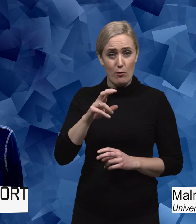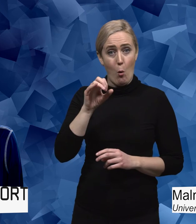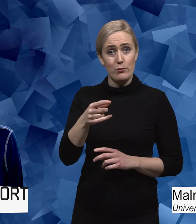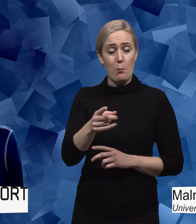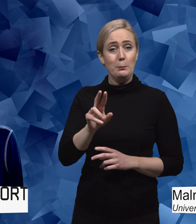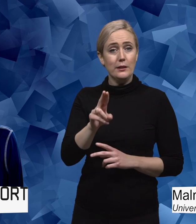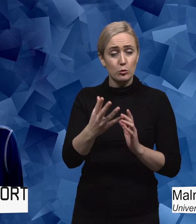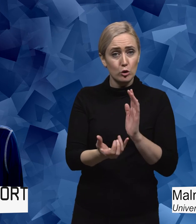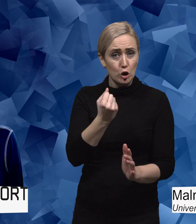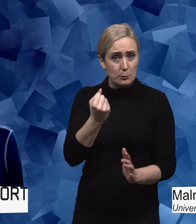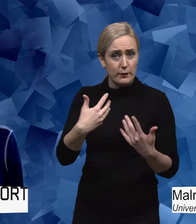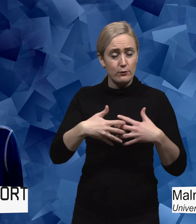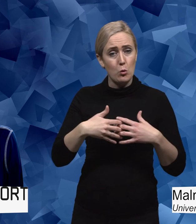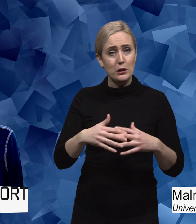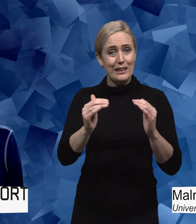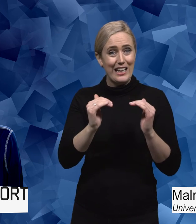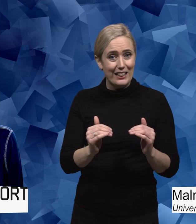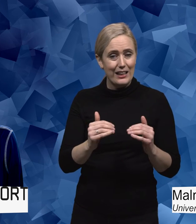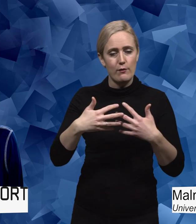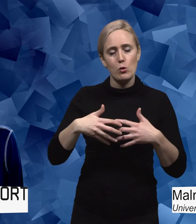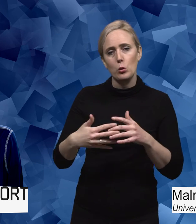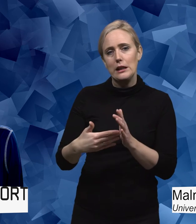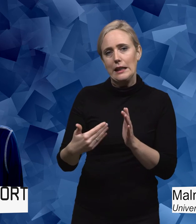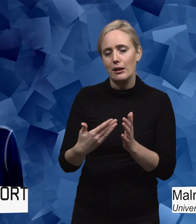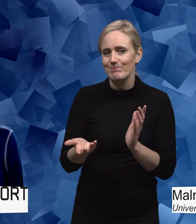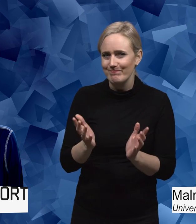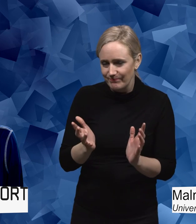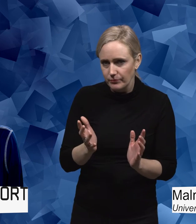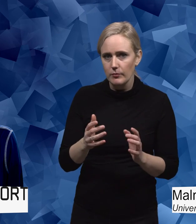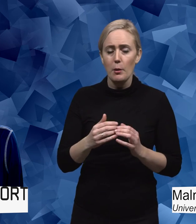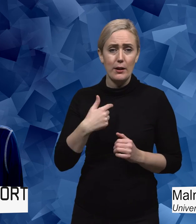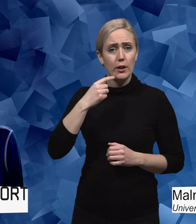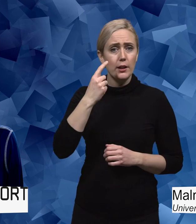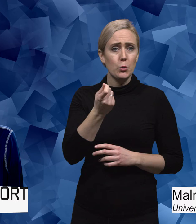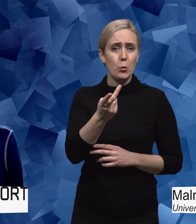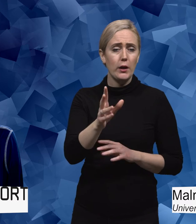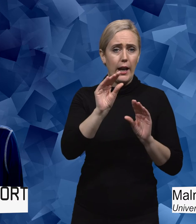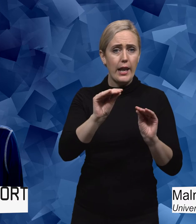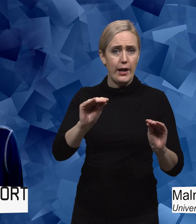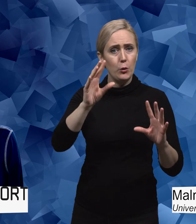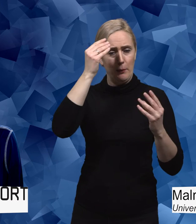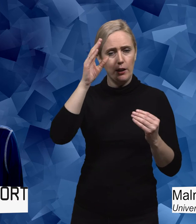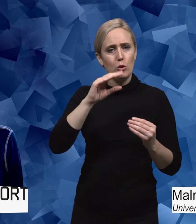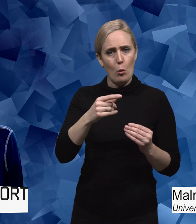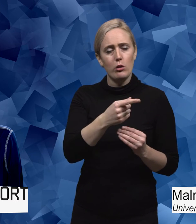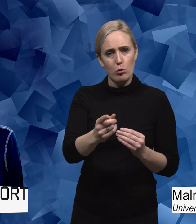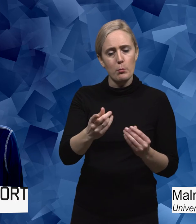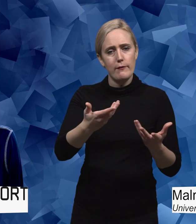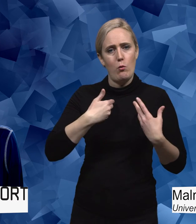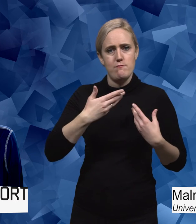funktionsnedsättning och funktionshinder. Men jag tänker mig att på vissa av de här lärarutbildningarna får de med sig bra kunskap och en bra